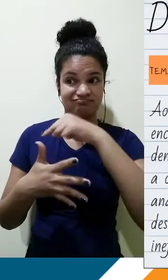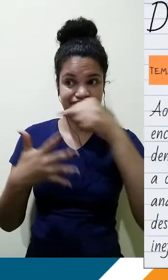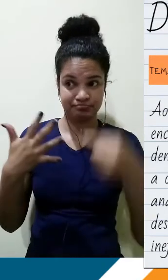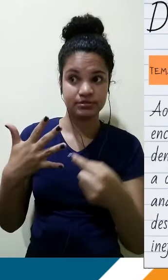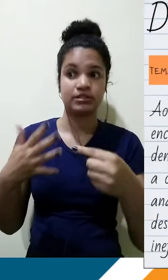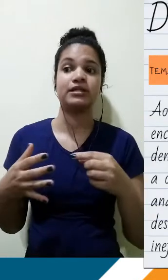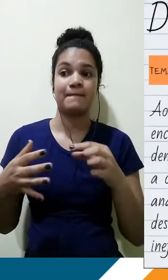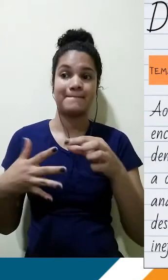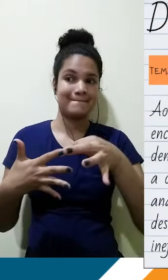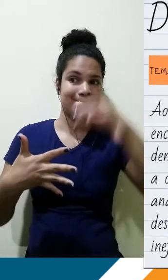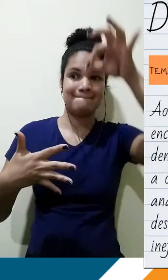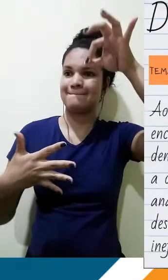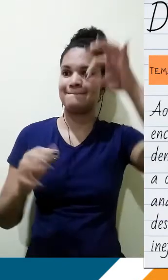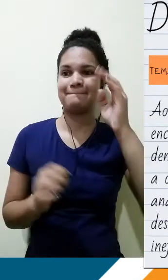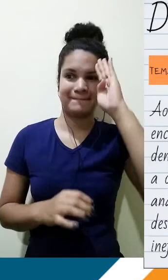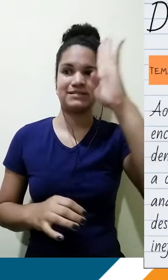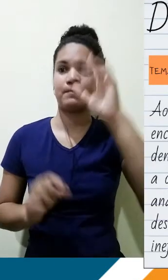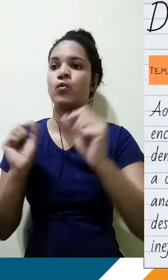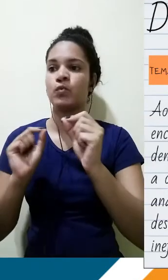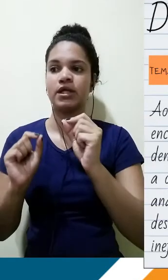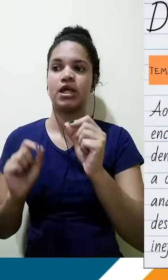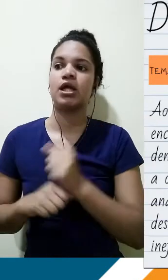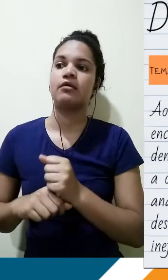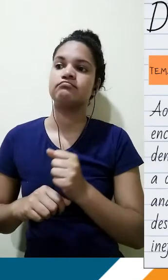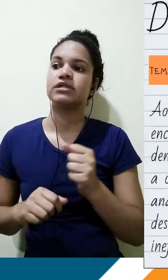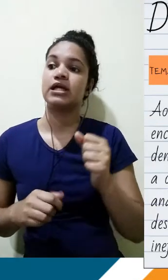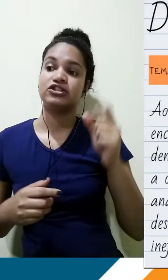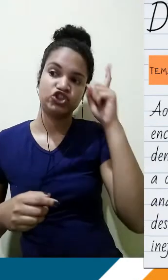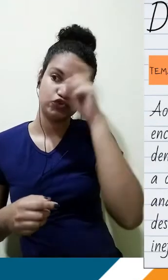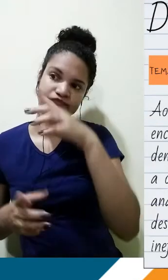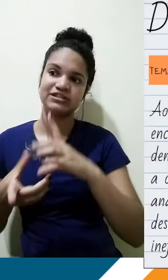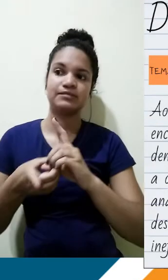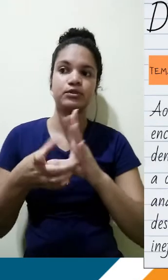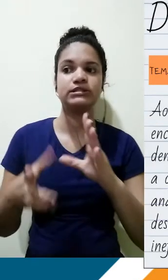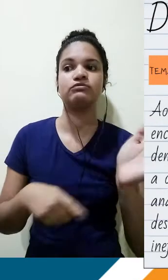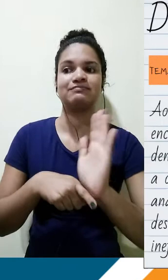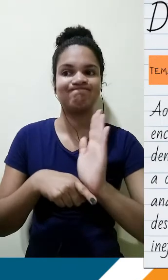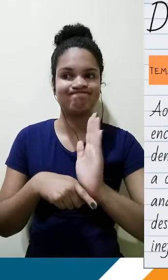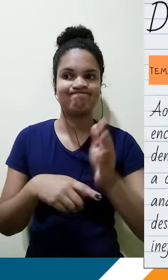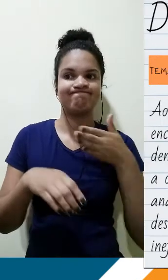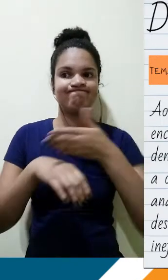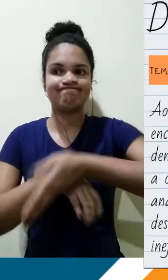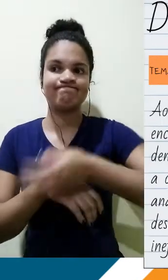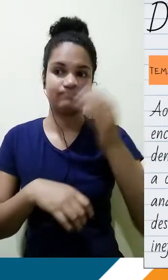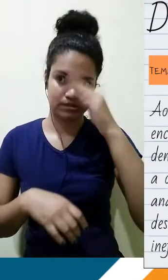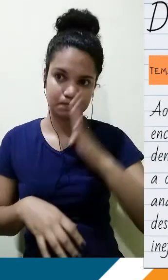difícil democratização do acesso ao cinema no Brasil. A partir de uma análise desse impasse, percebe-se que ele está vinculado